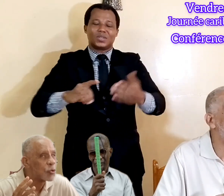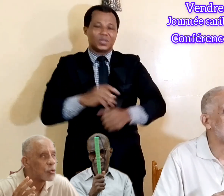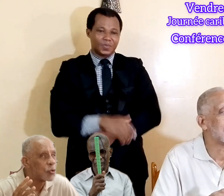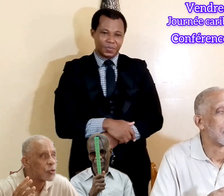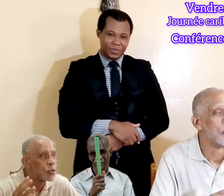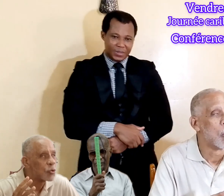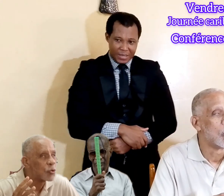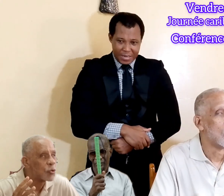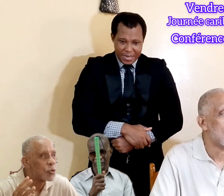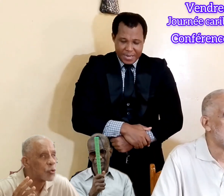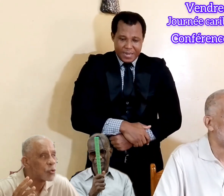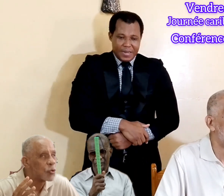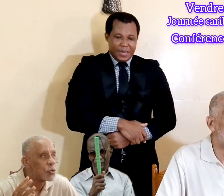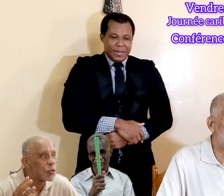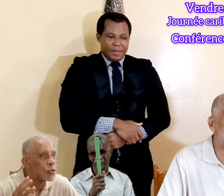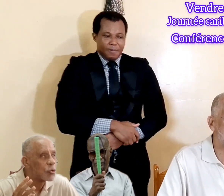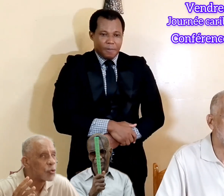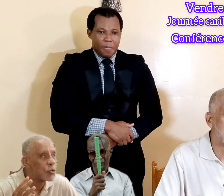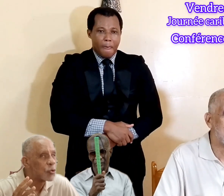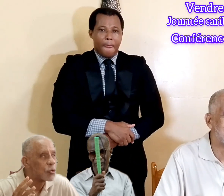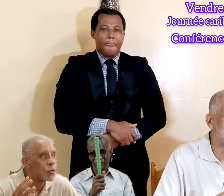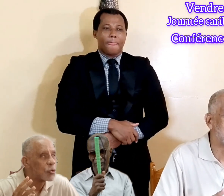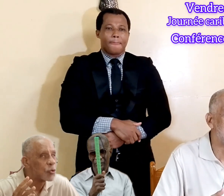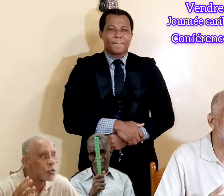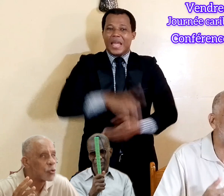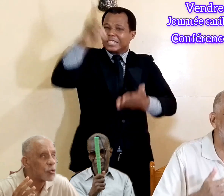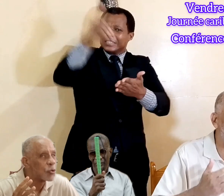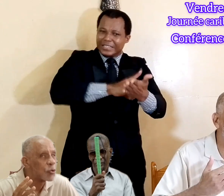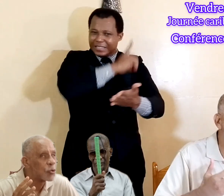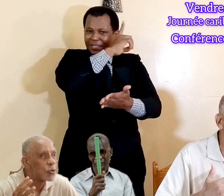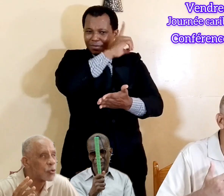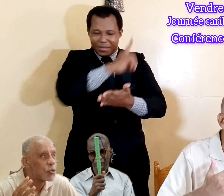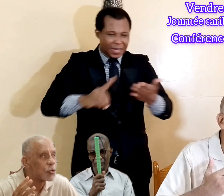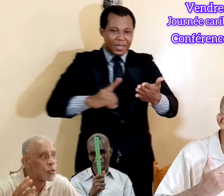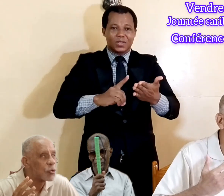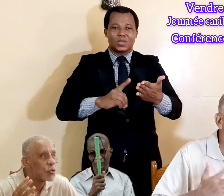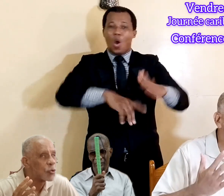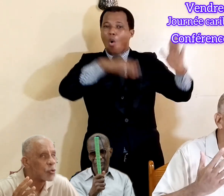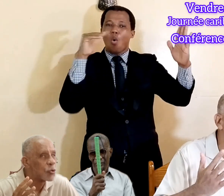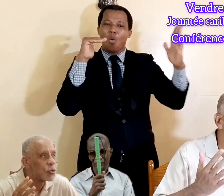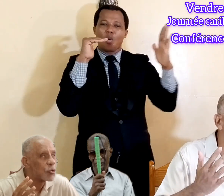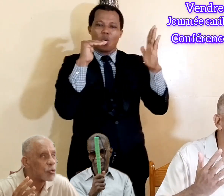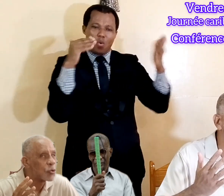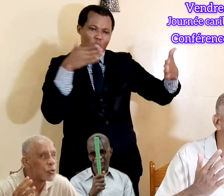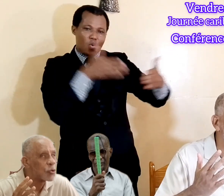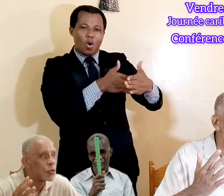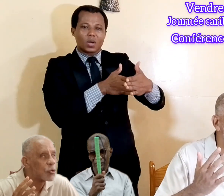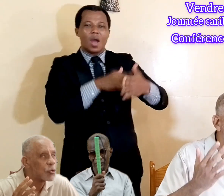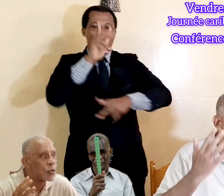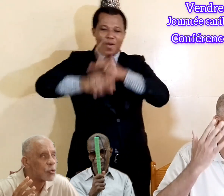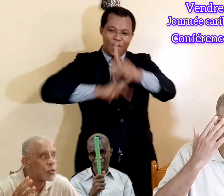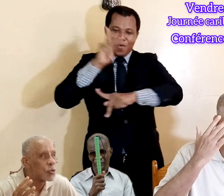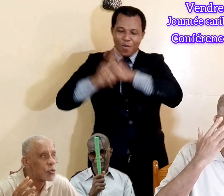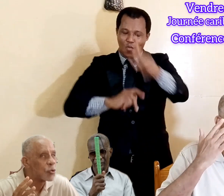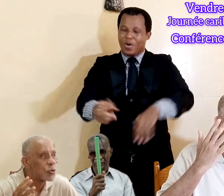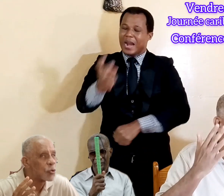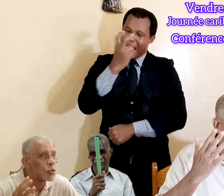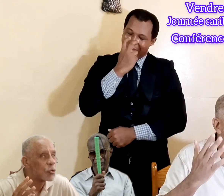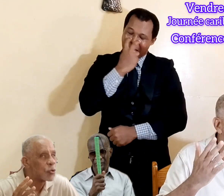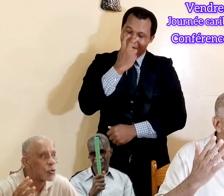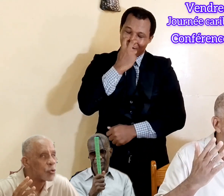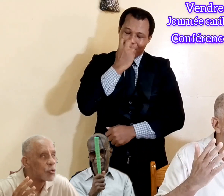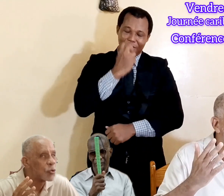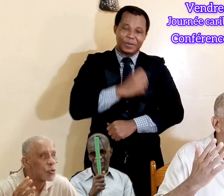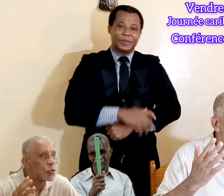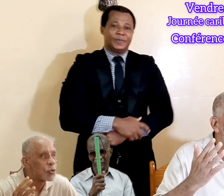sauf forme d'exemple de, comme je dis, de discrimination à l'égard de la catégorie humaine qu'avive avec nos